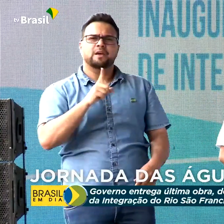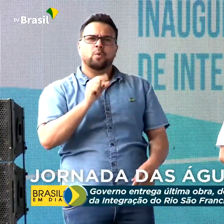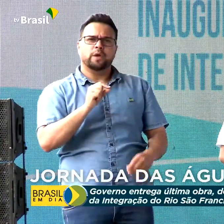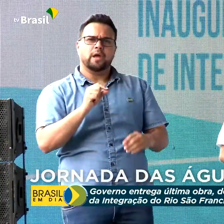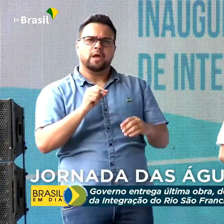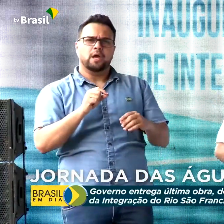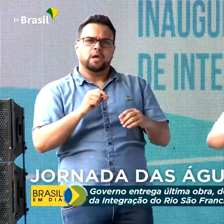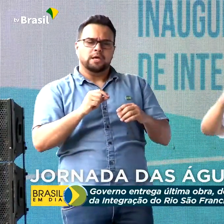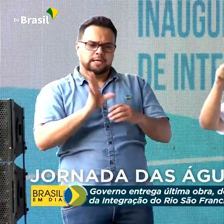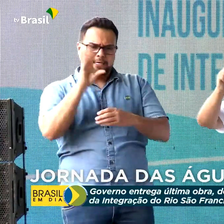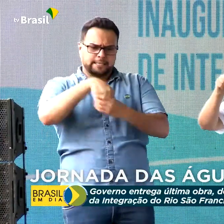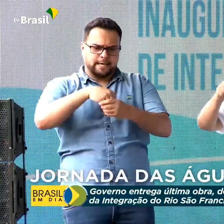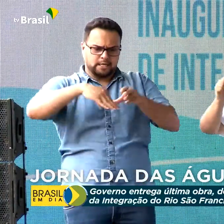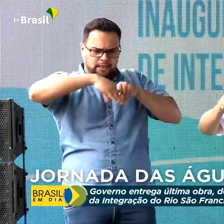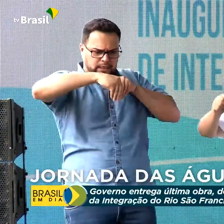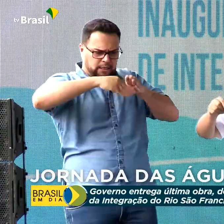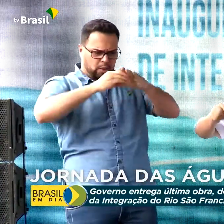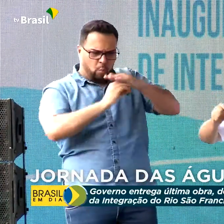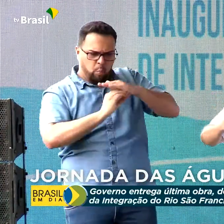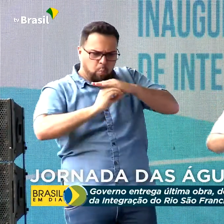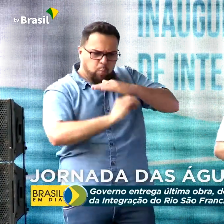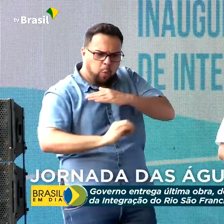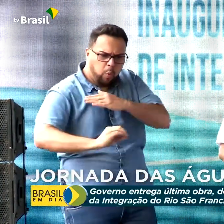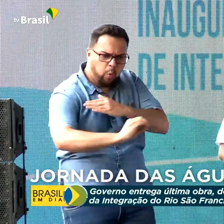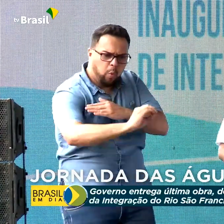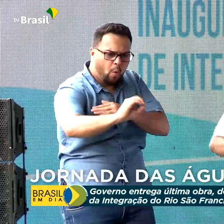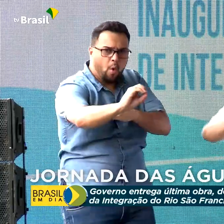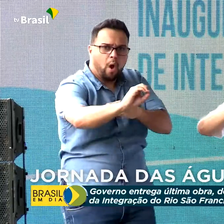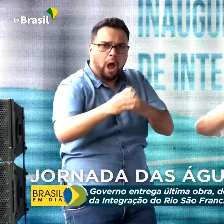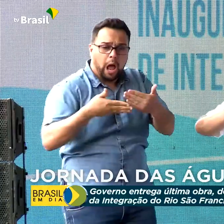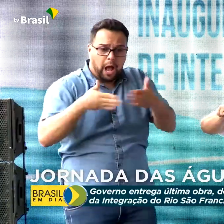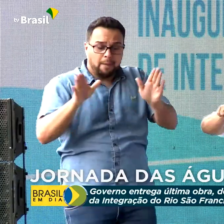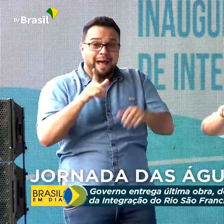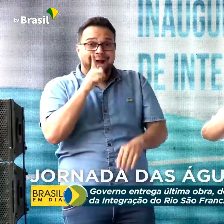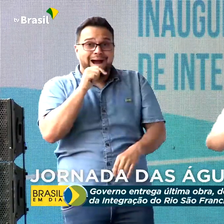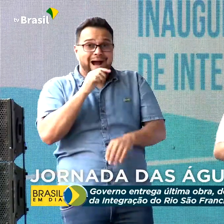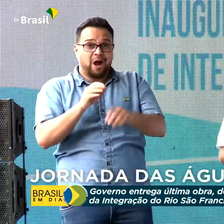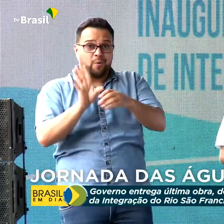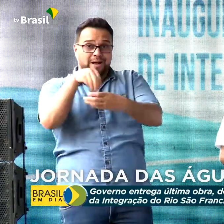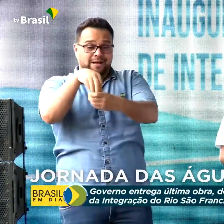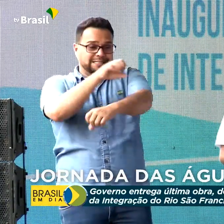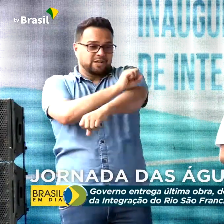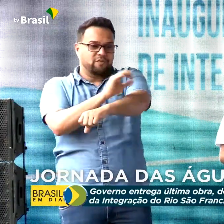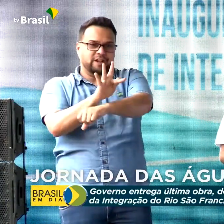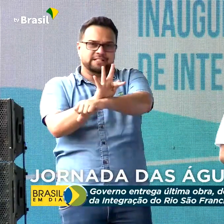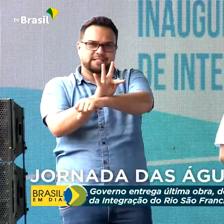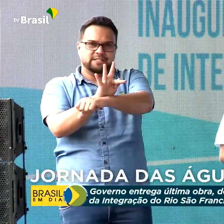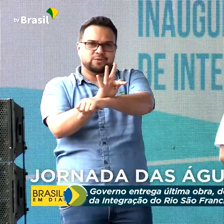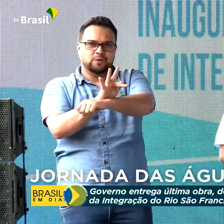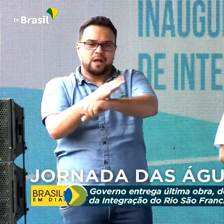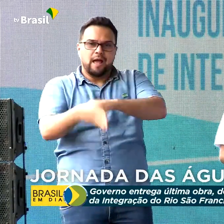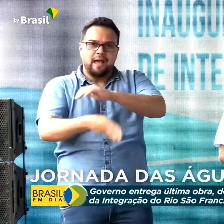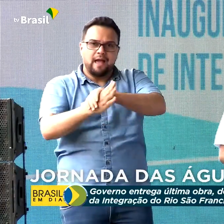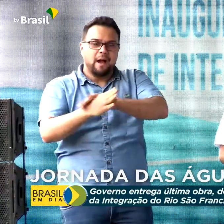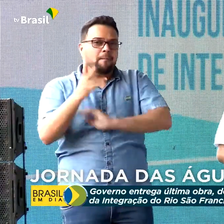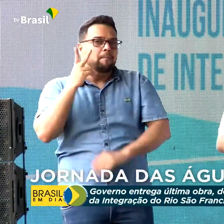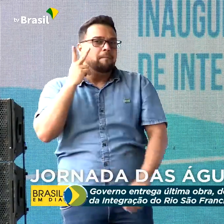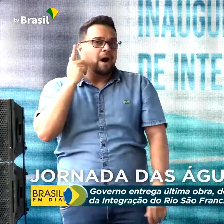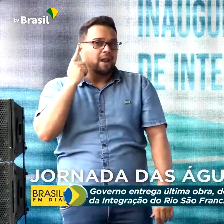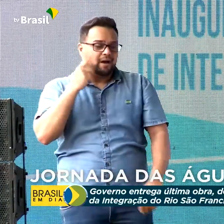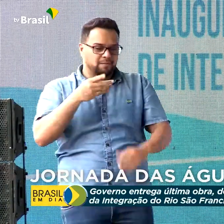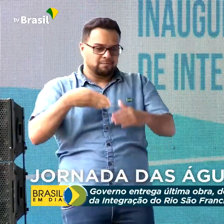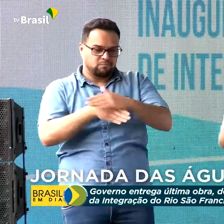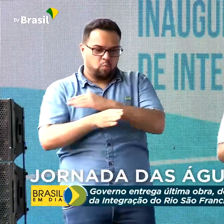túnel que vai permitir que as águas do São Francisco, que adentram a Paraíba, possam chegar também